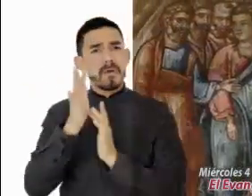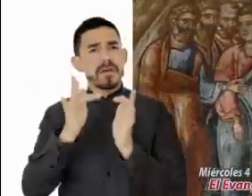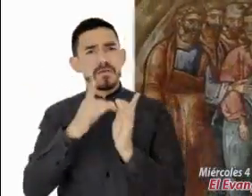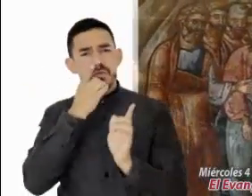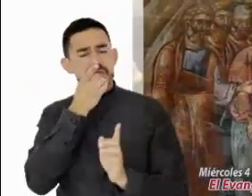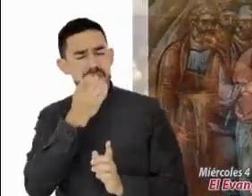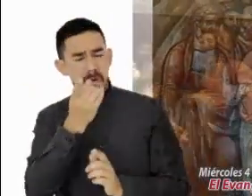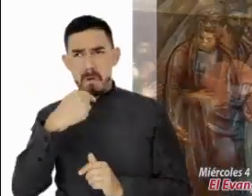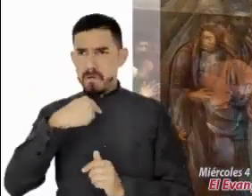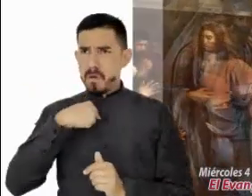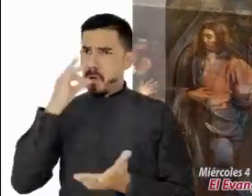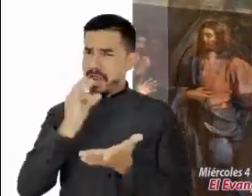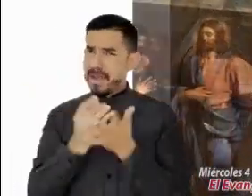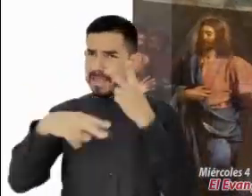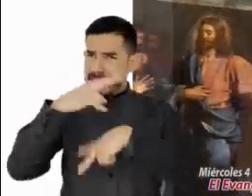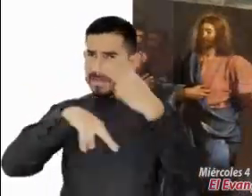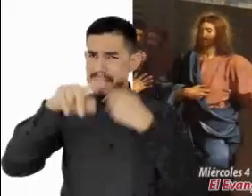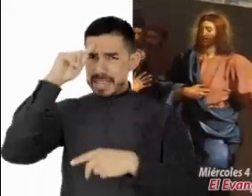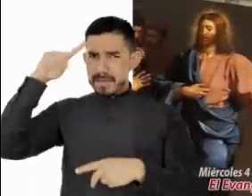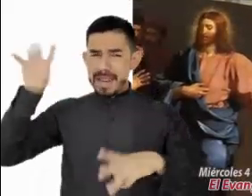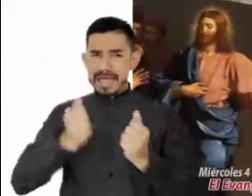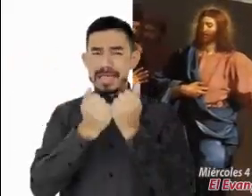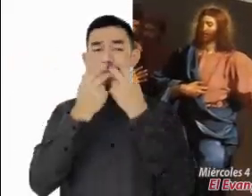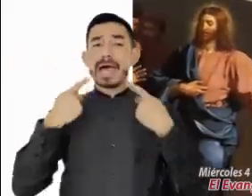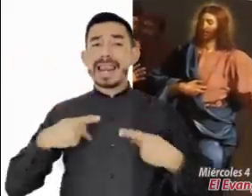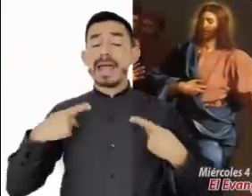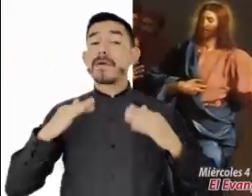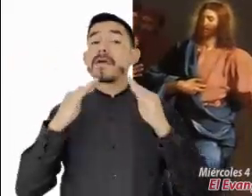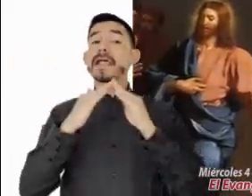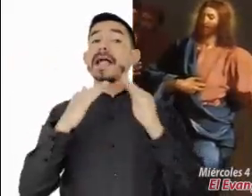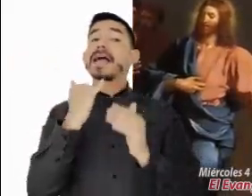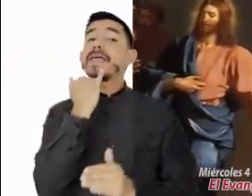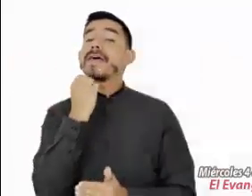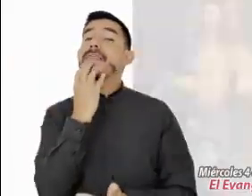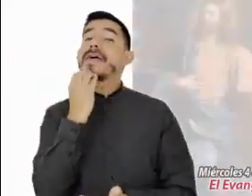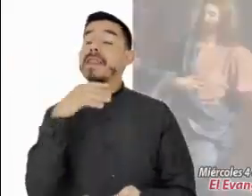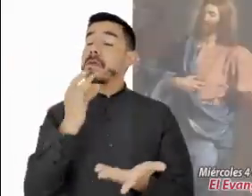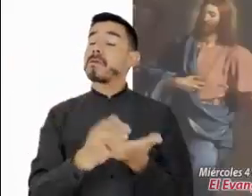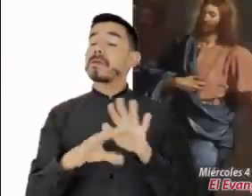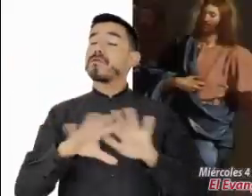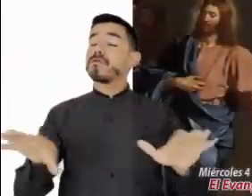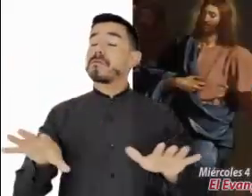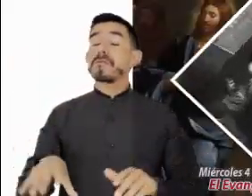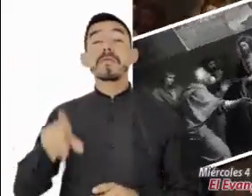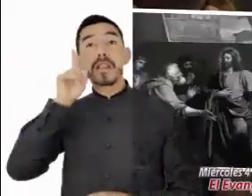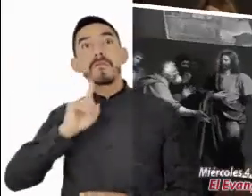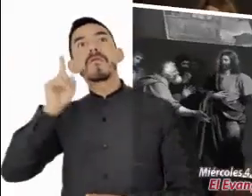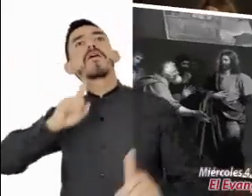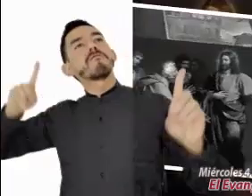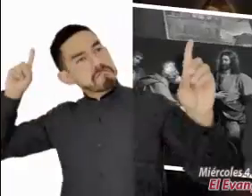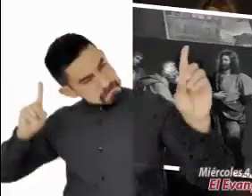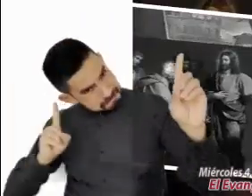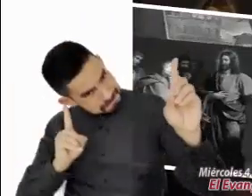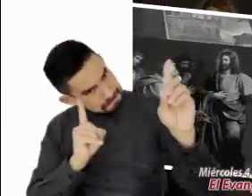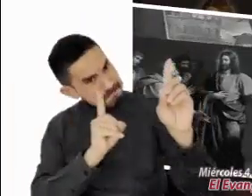Él les contestó. Yo no he sido enviado sino a las ovejas descarriadas de la casa de Israel. Ella se acercó